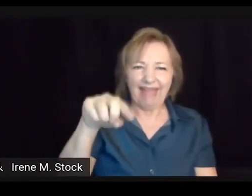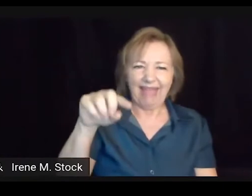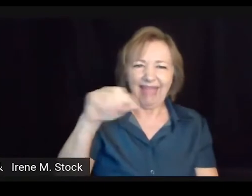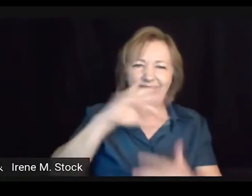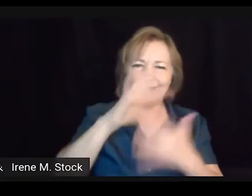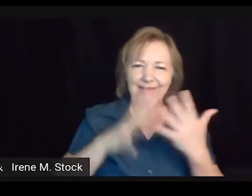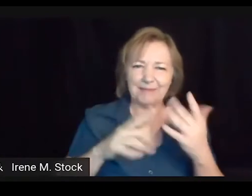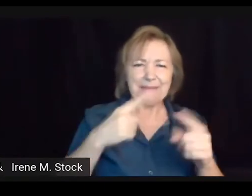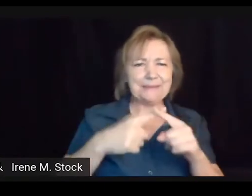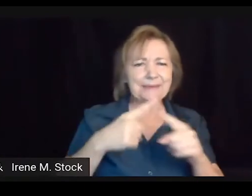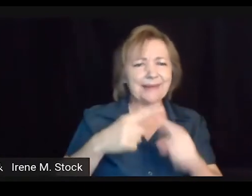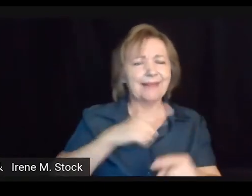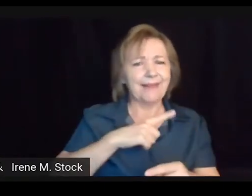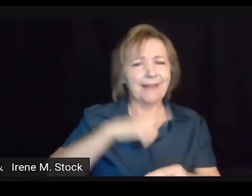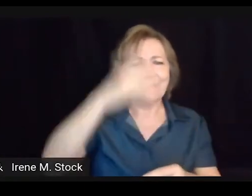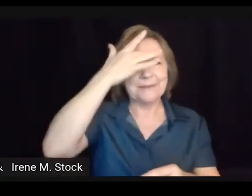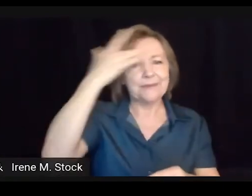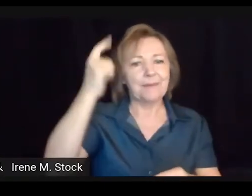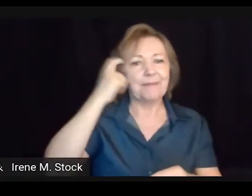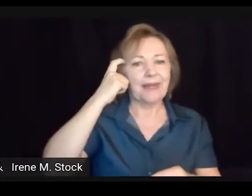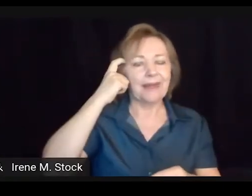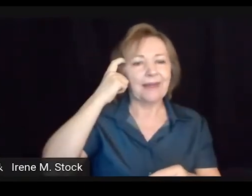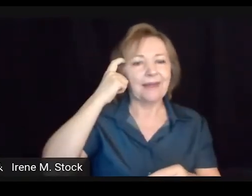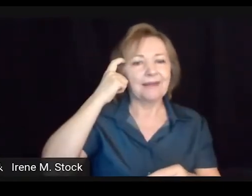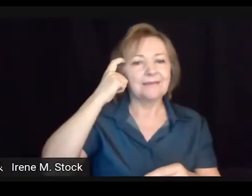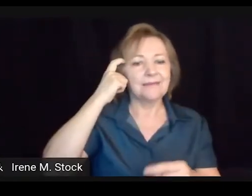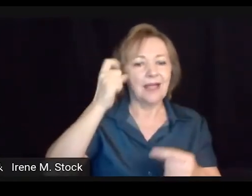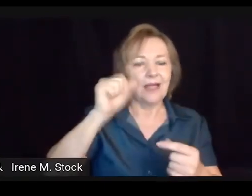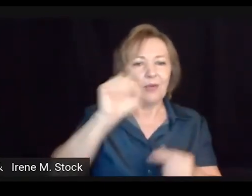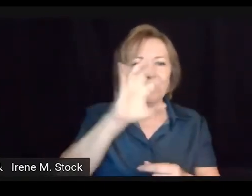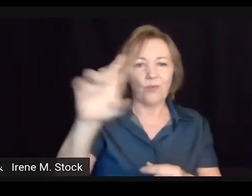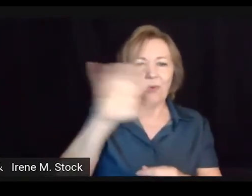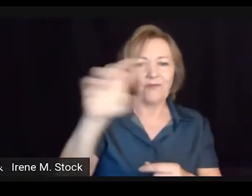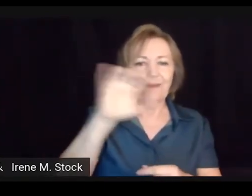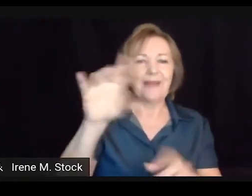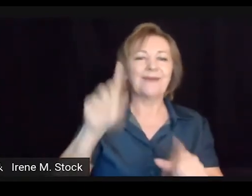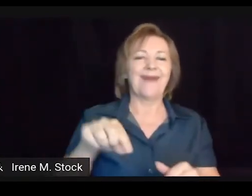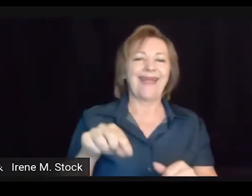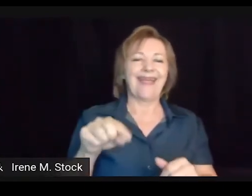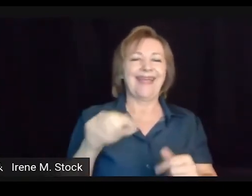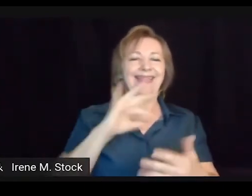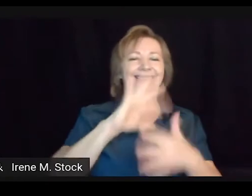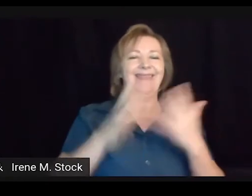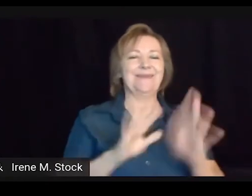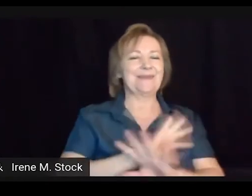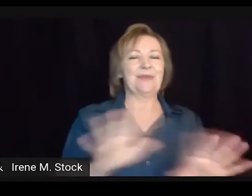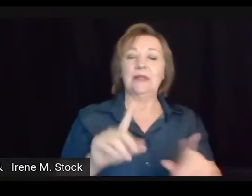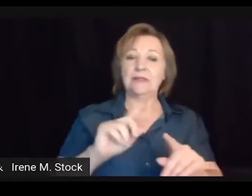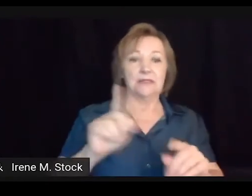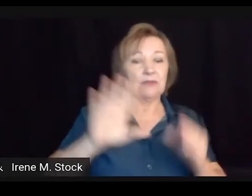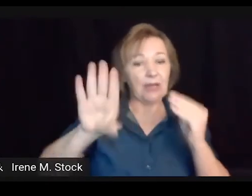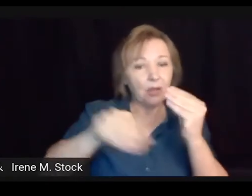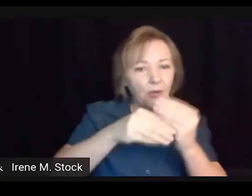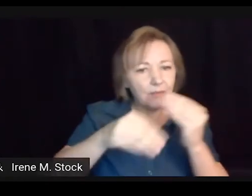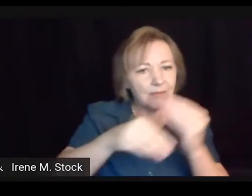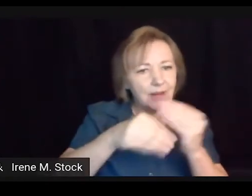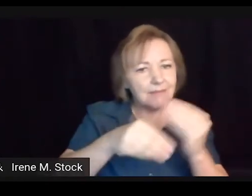alfabeto, naquela datilologia, né. Porque algumas pessoas pensam que o alfabeto é a Libras.